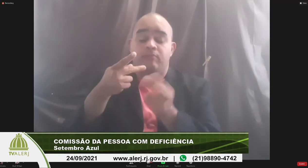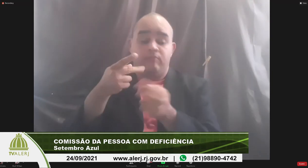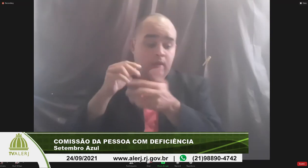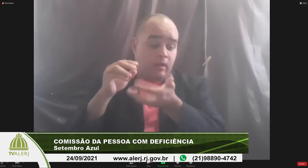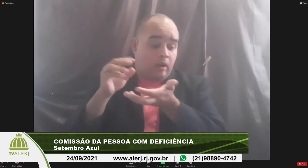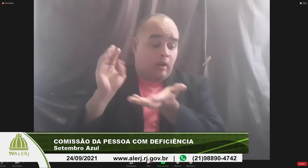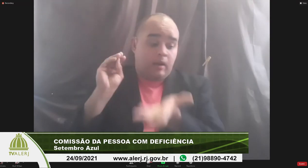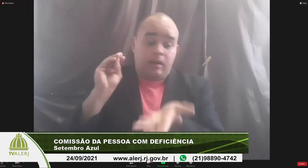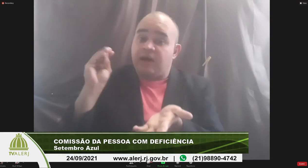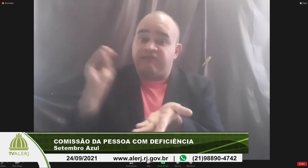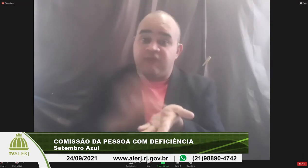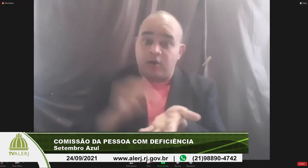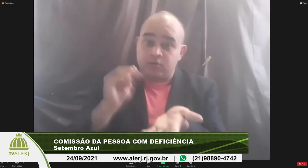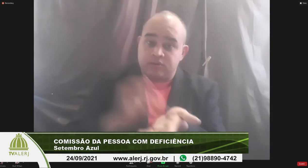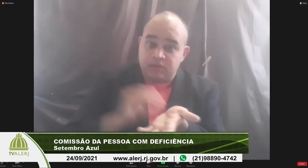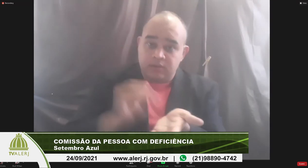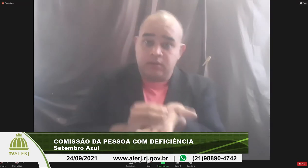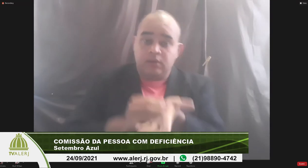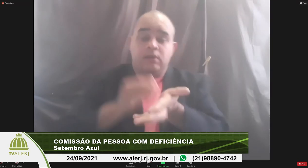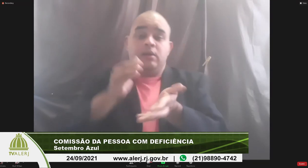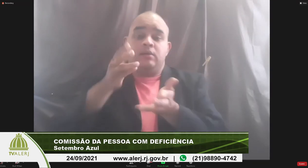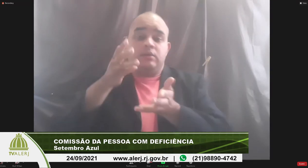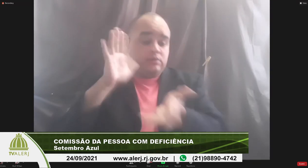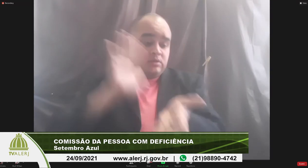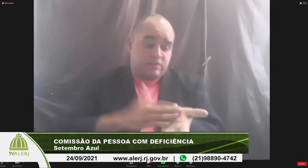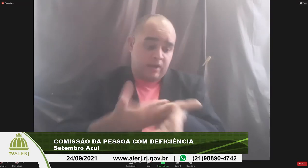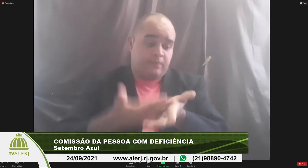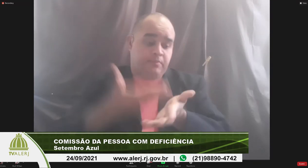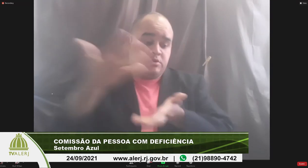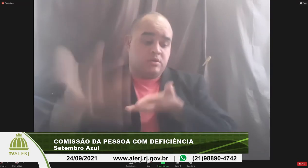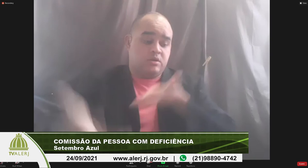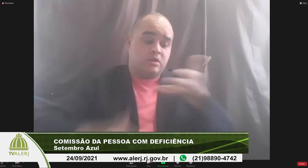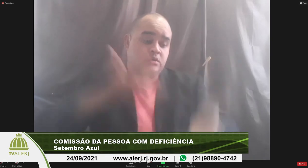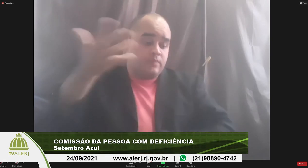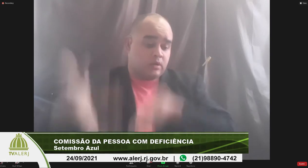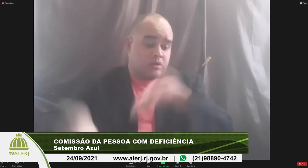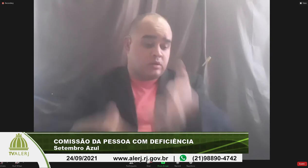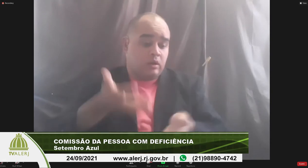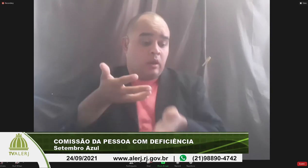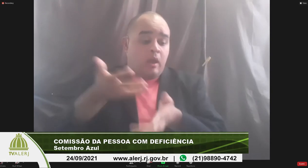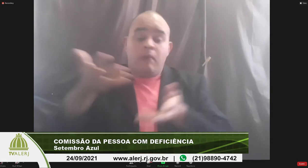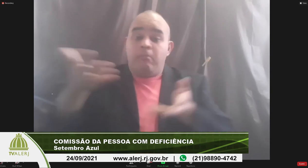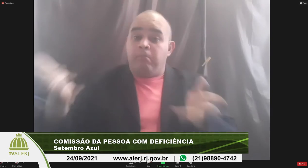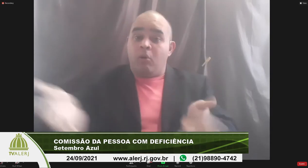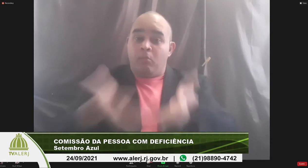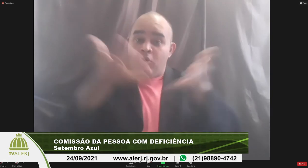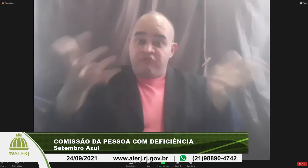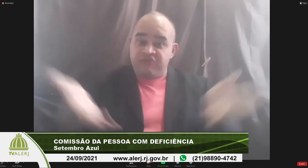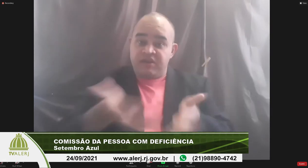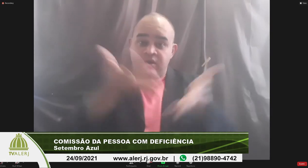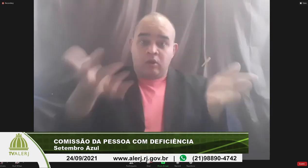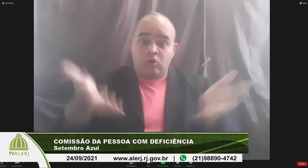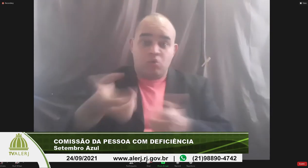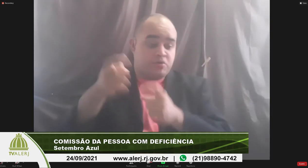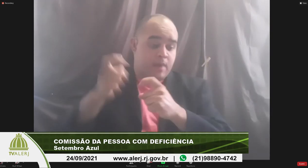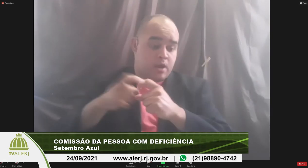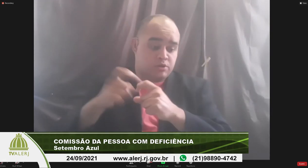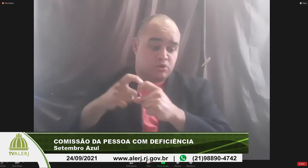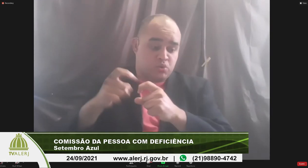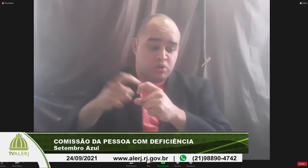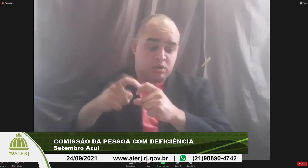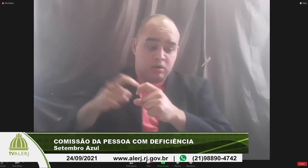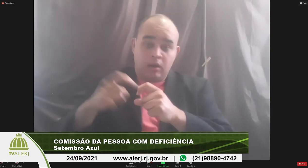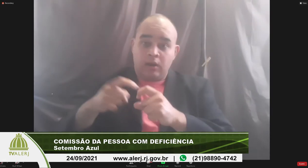a falta de intérpretes de livros promover os